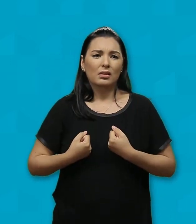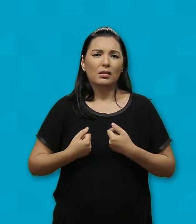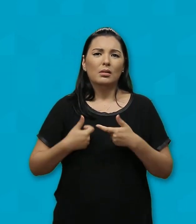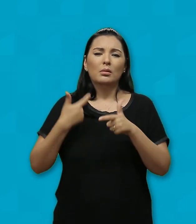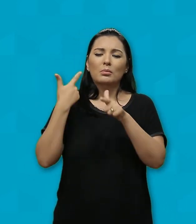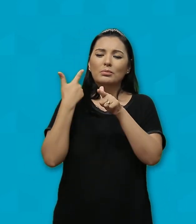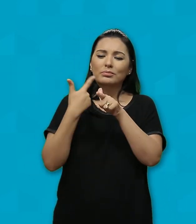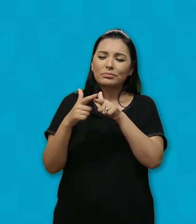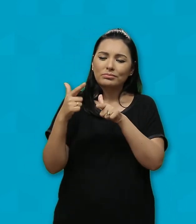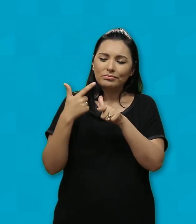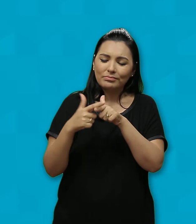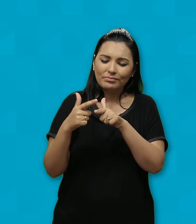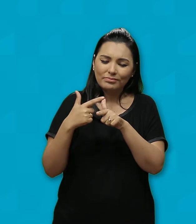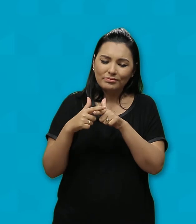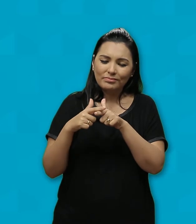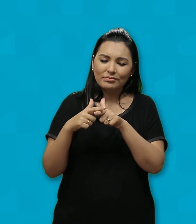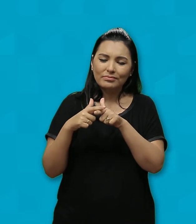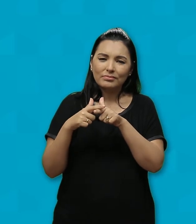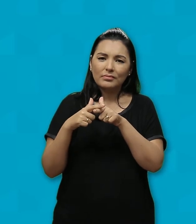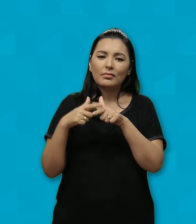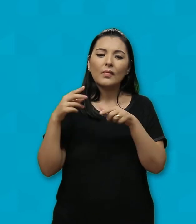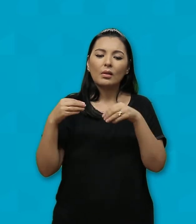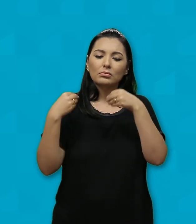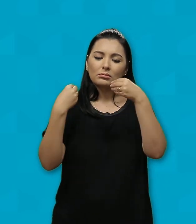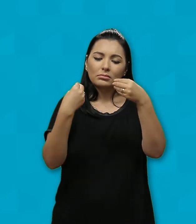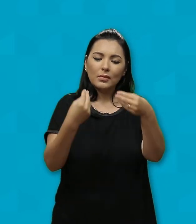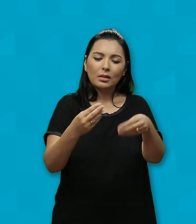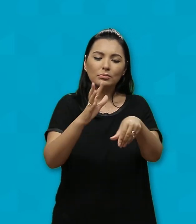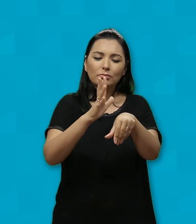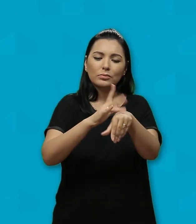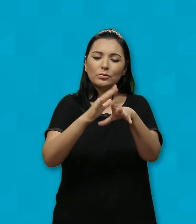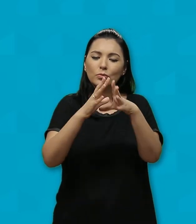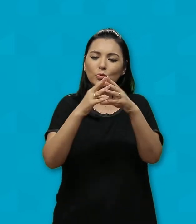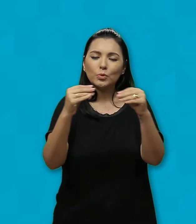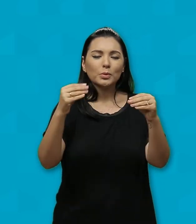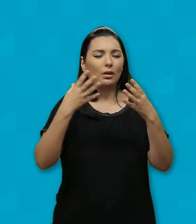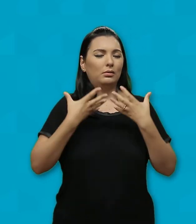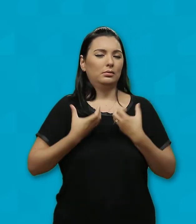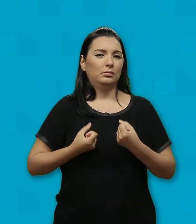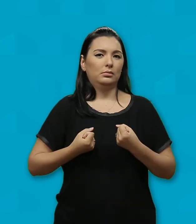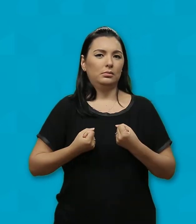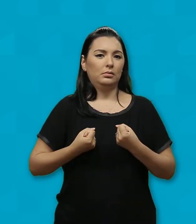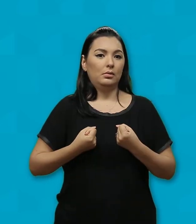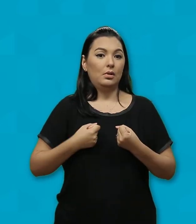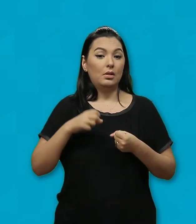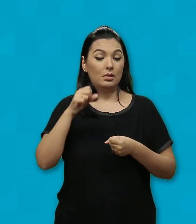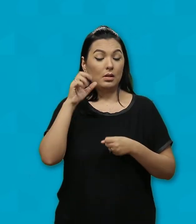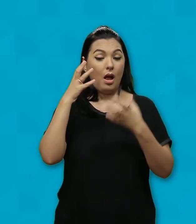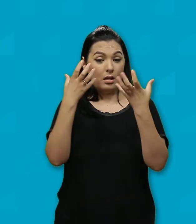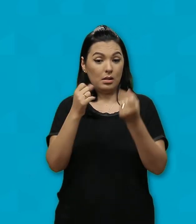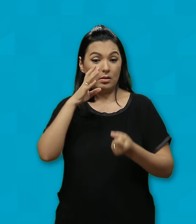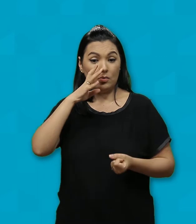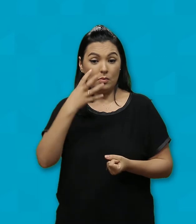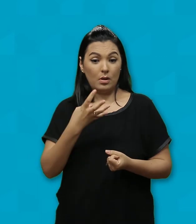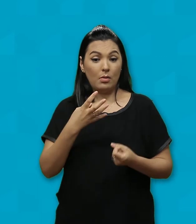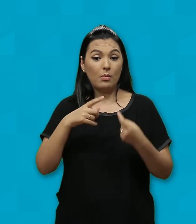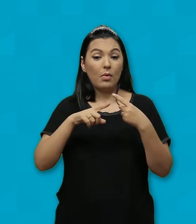E eu vos darei descanso Tomai sobre vós o meu jugo e aprendei de mim Porque sou